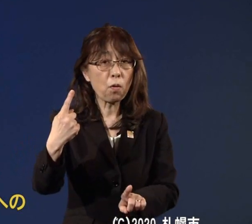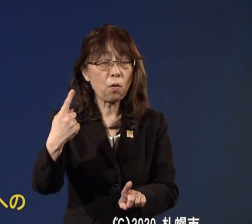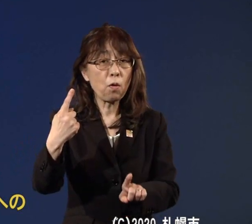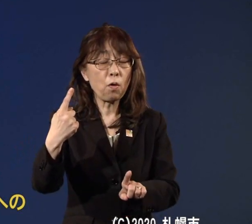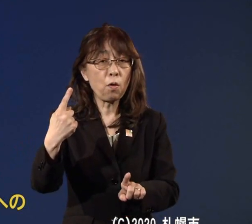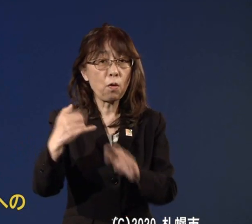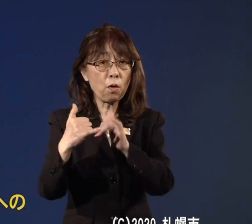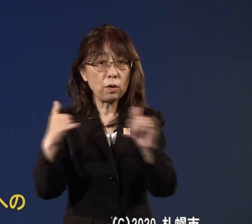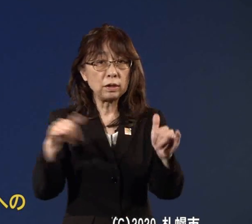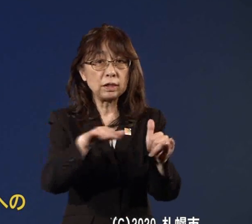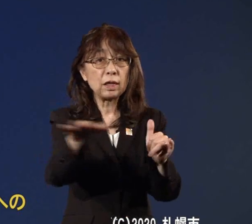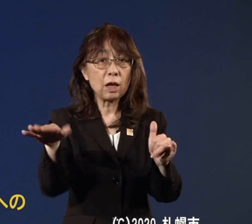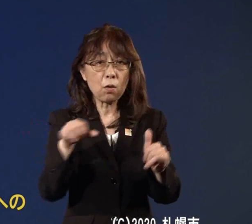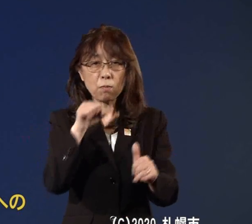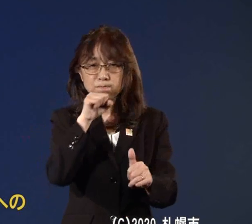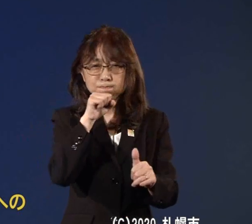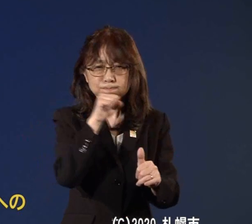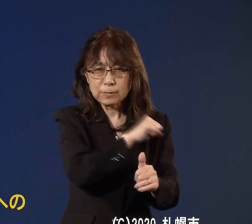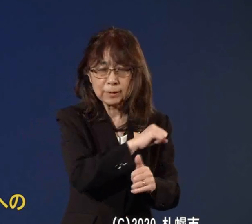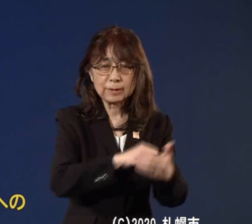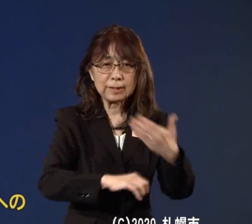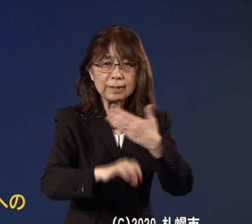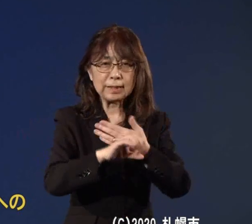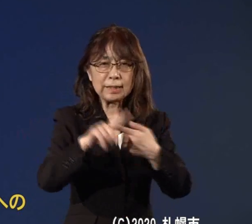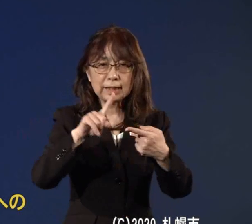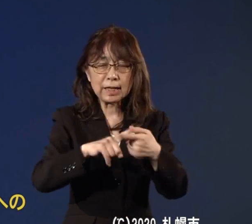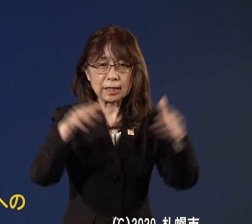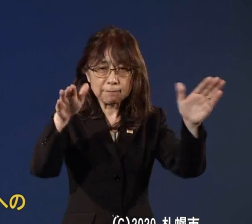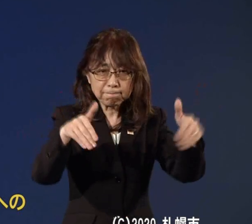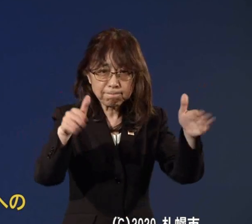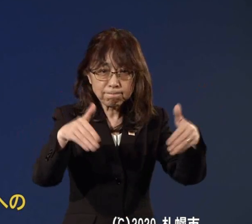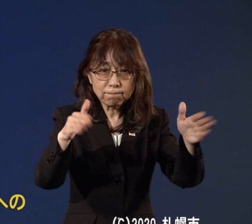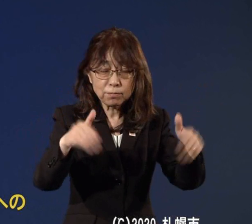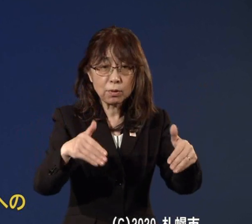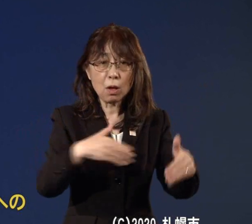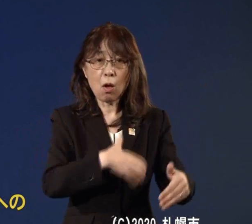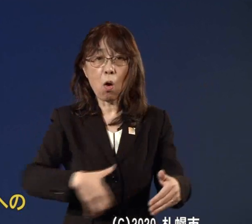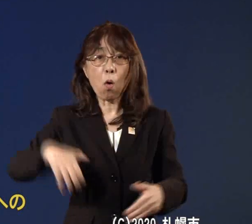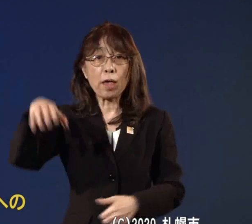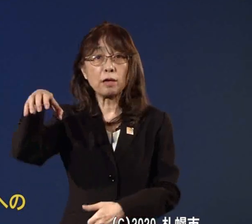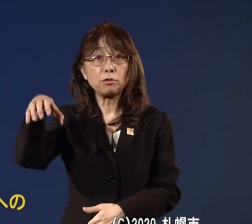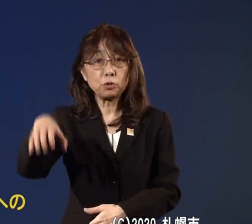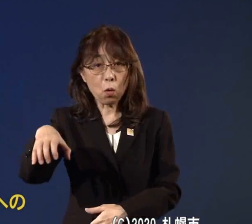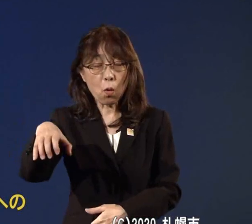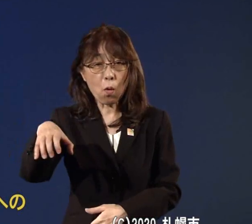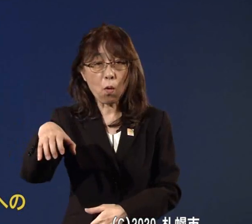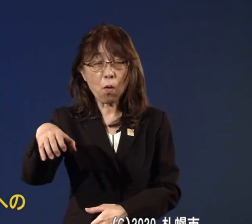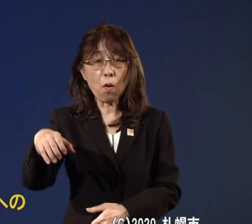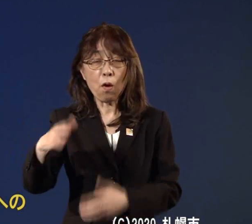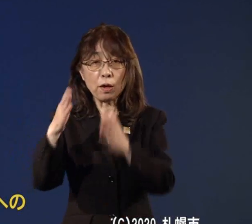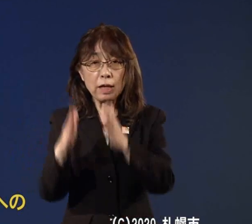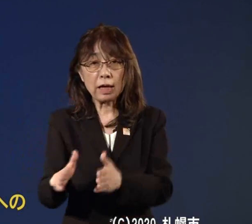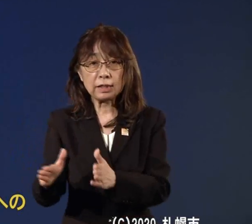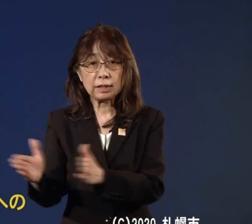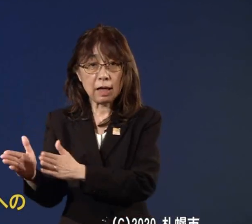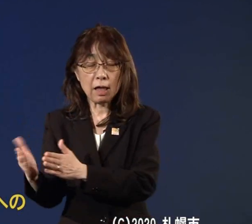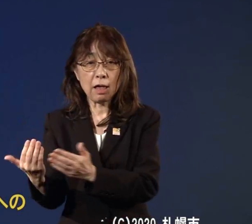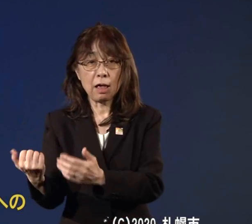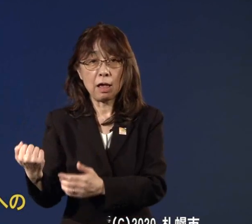臨時的に集めまして保健所などの体制強化に当たっているところであります